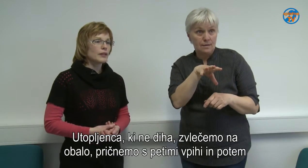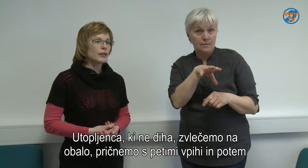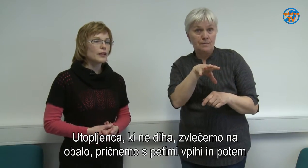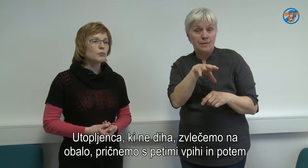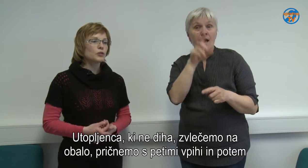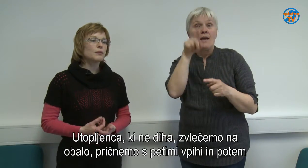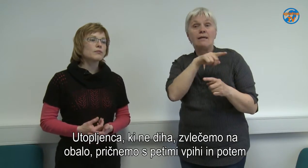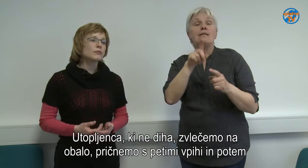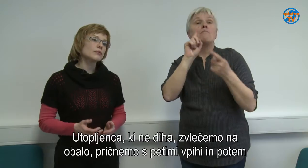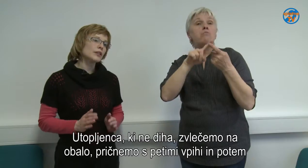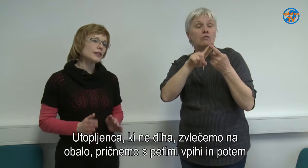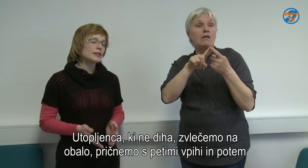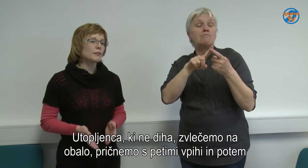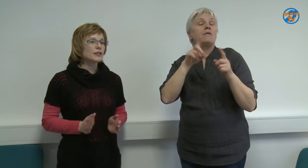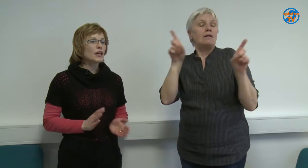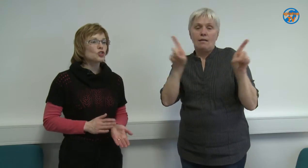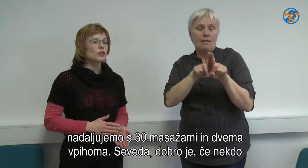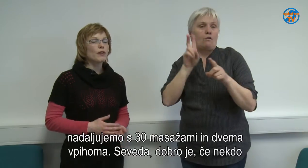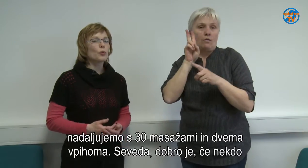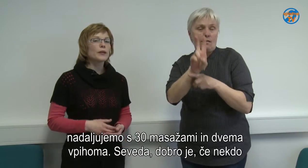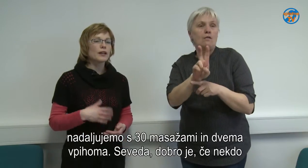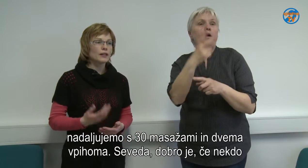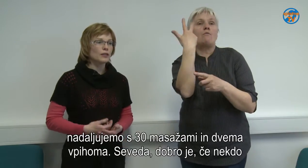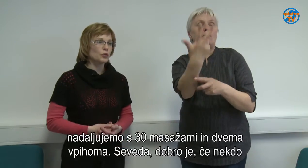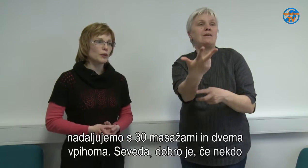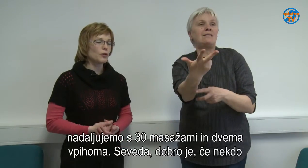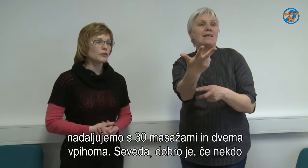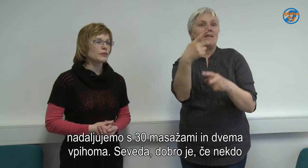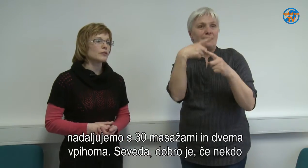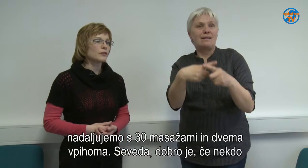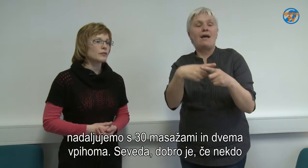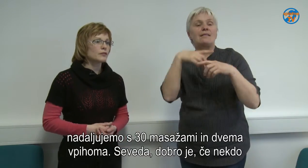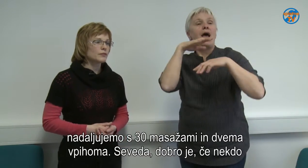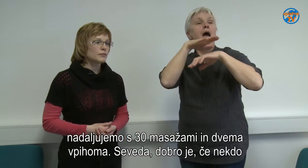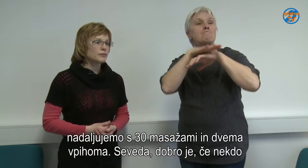in potem 30 masaši in dva opiha nadaljujemo.